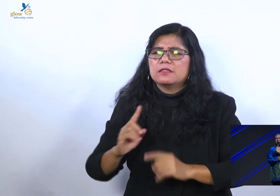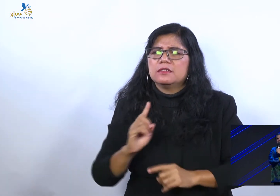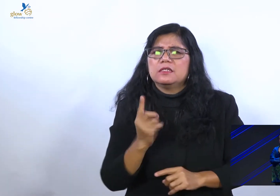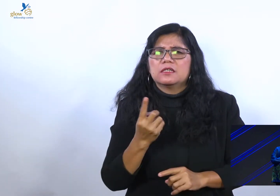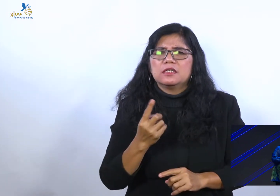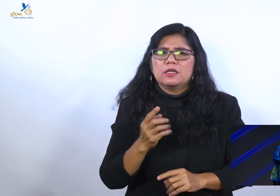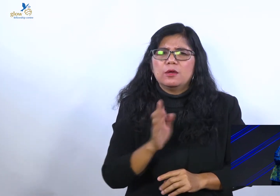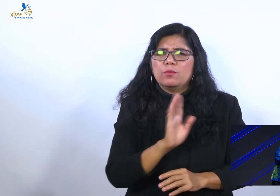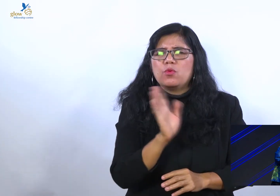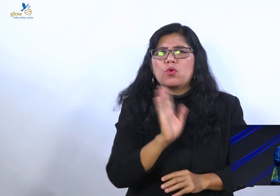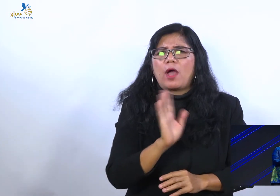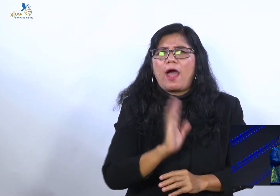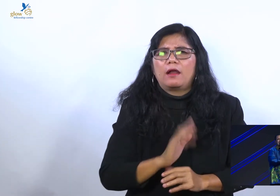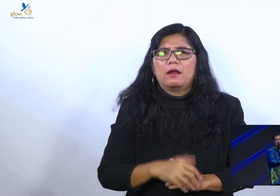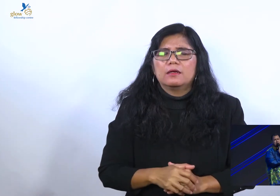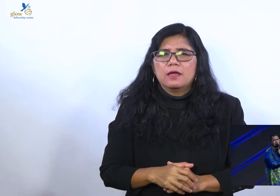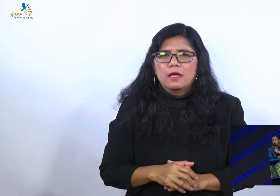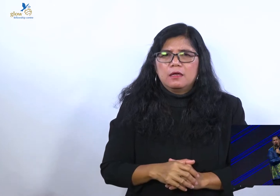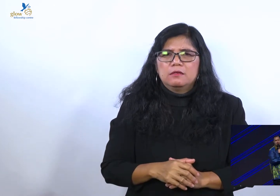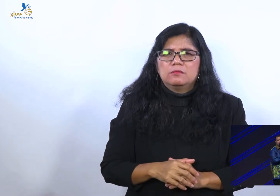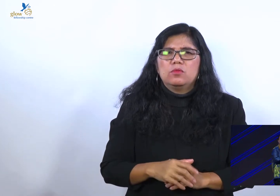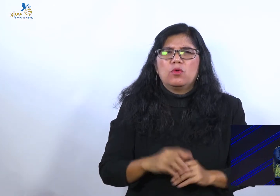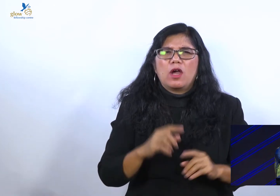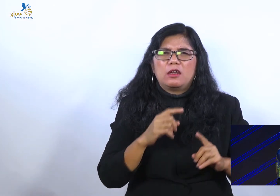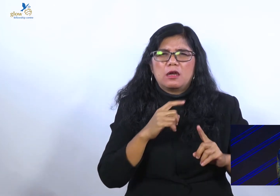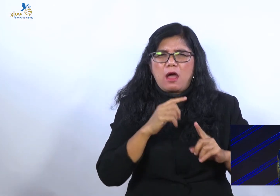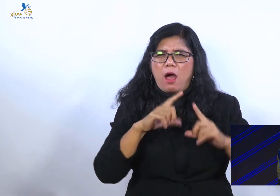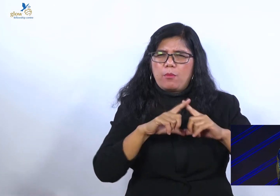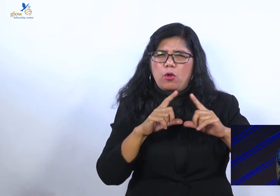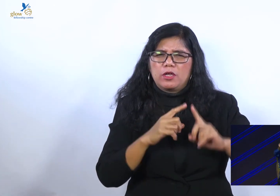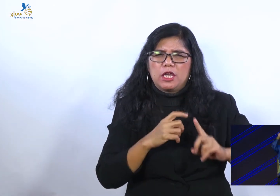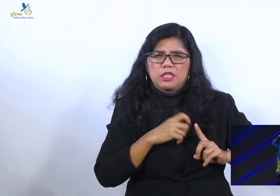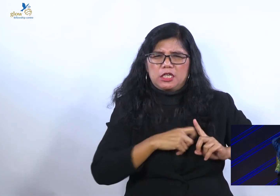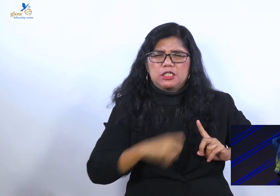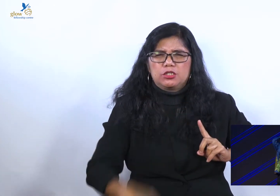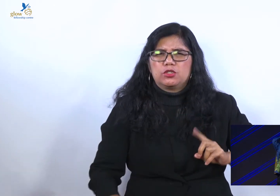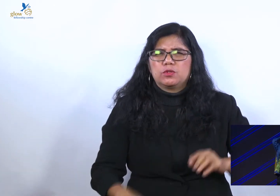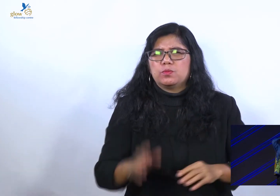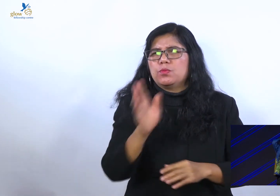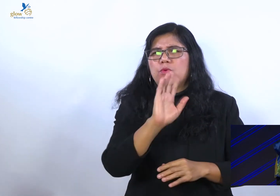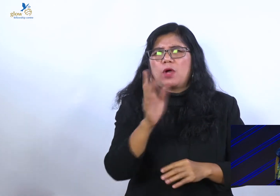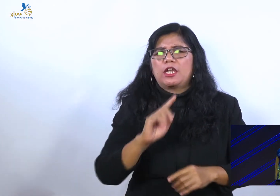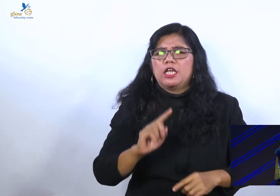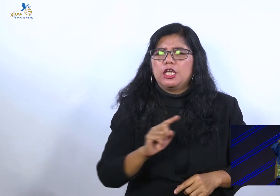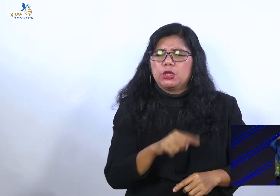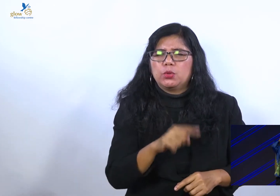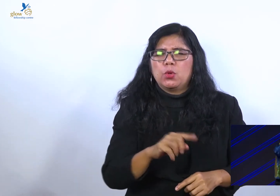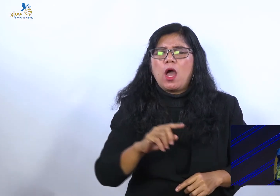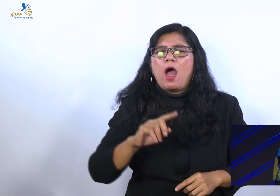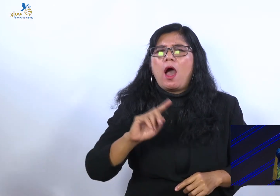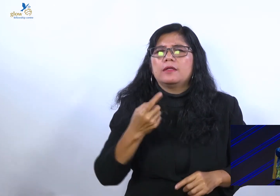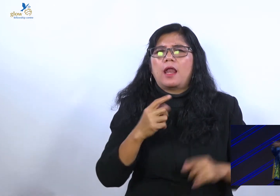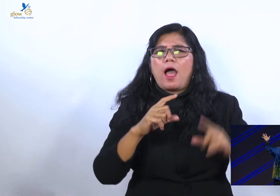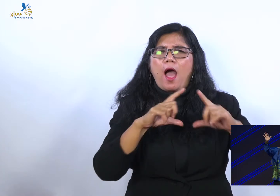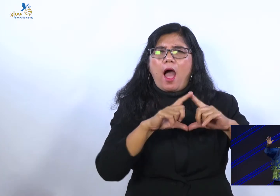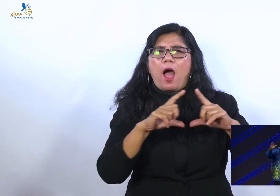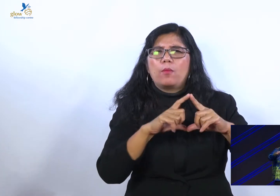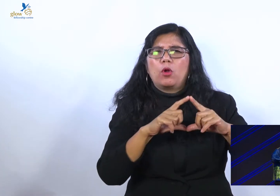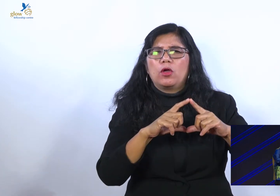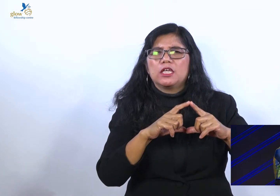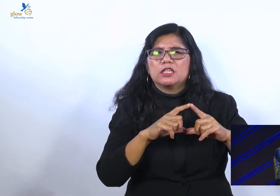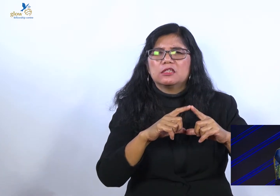apologet gereja, itu bukan apologet Kristus, itu bukan apologet Kristen. Itu hanyalah apologet-apologet